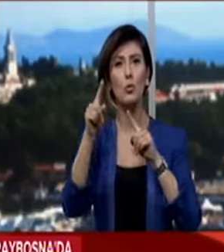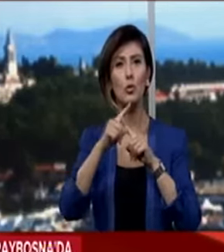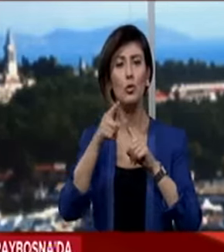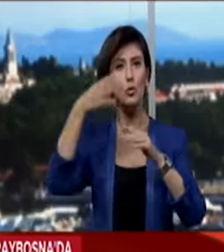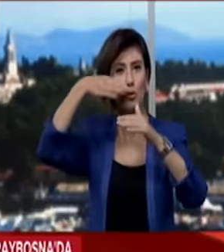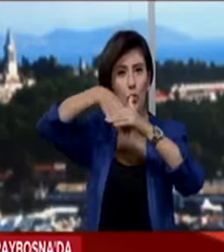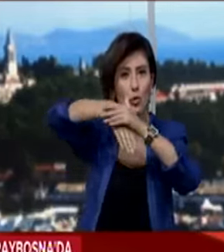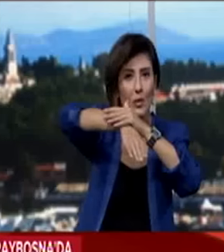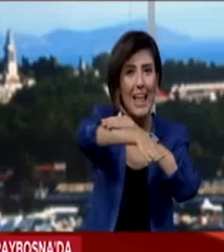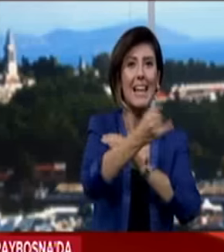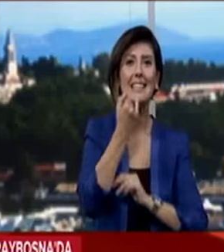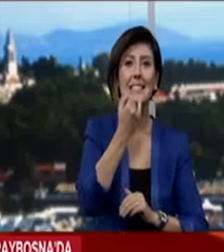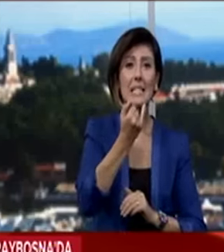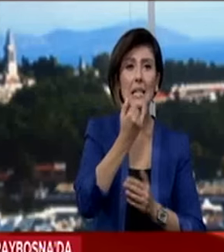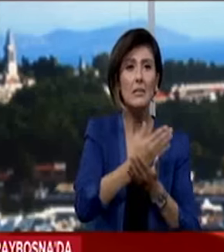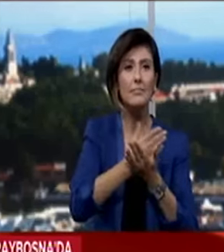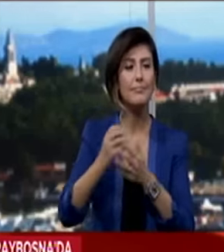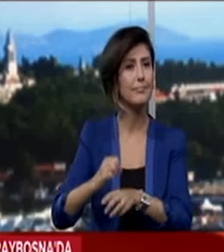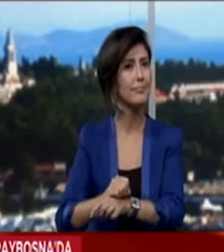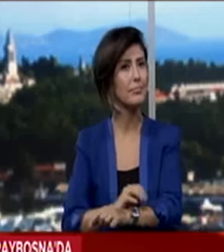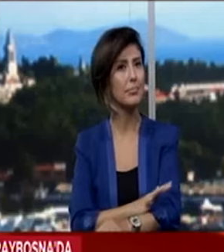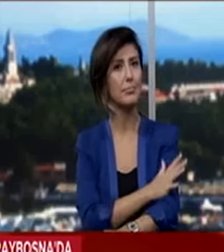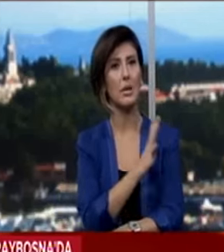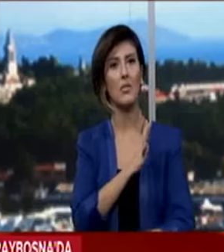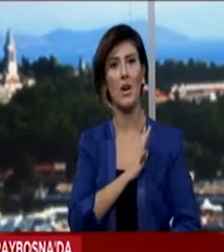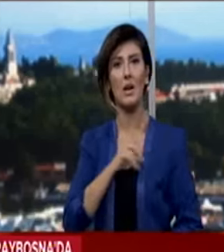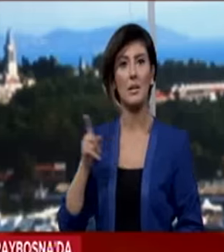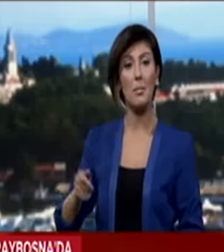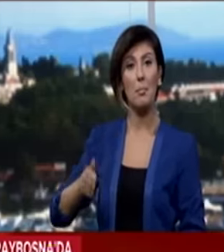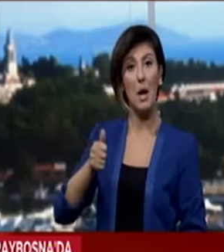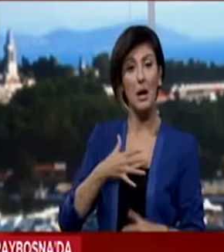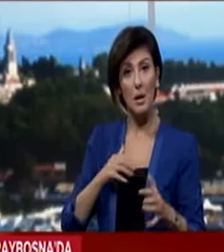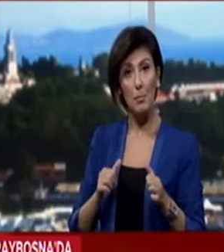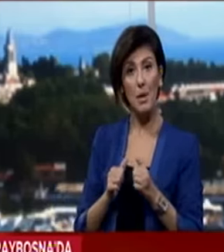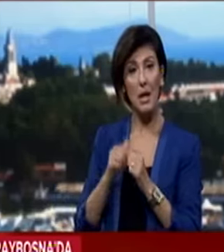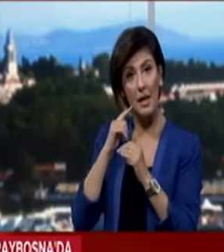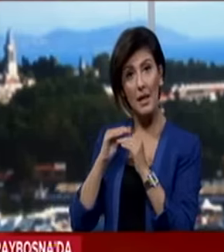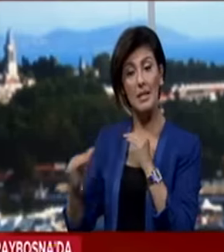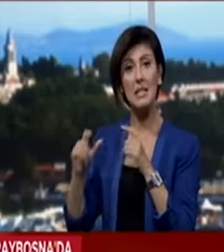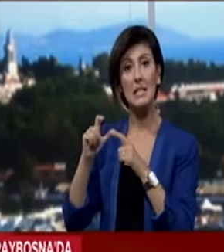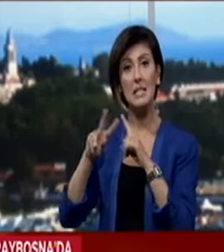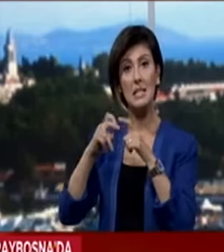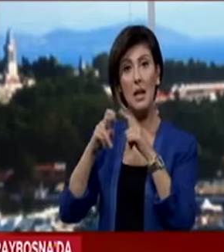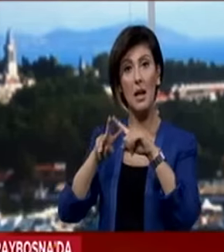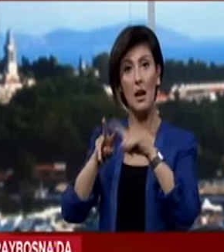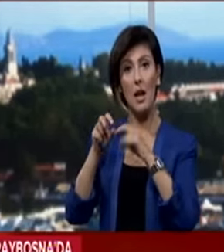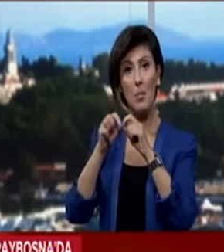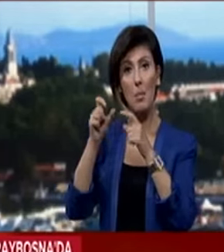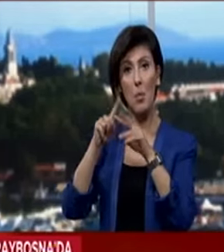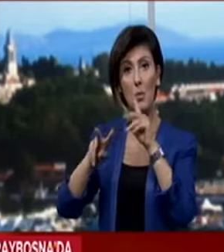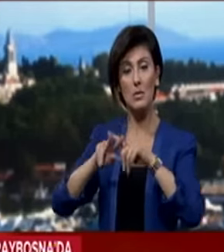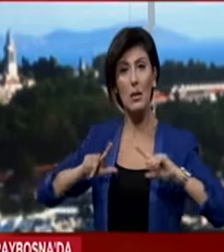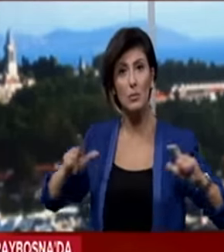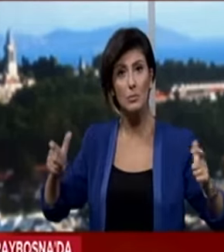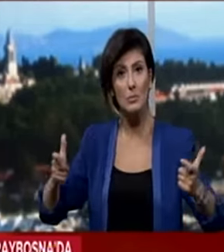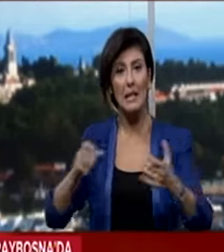etti. Ziyaret boyunca duygu dolu anlar yaşadı. Bakan ve beraberindeki heyet önce Saray Bosna kuşatması ile ilgili